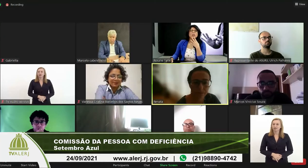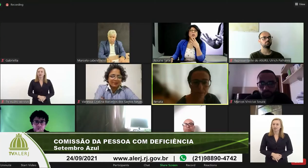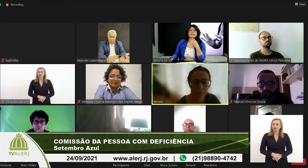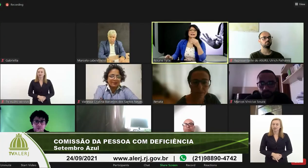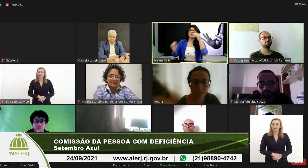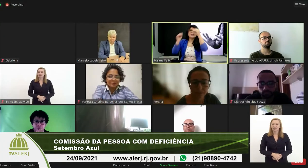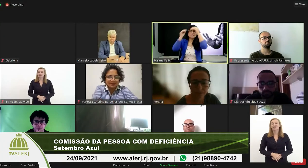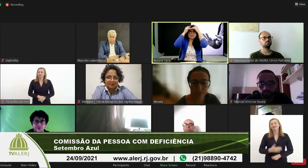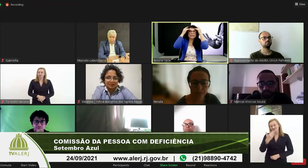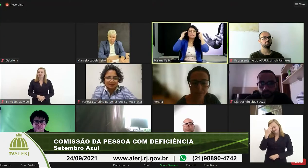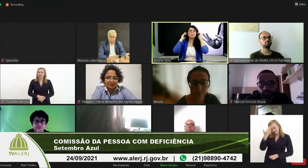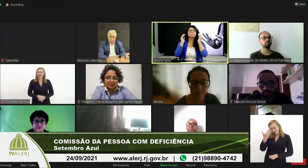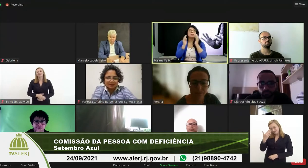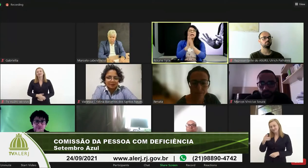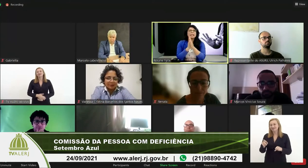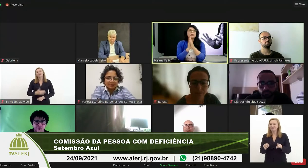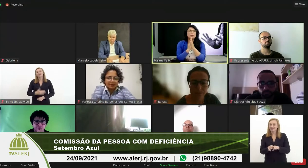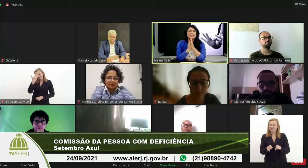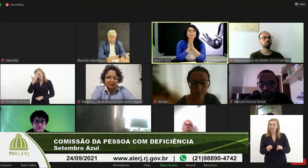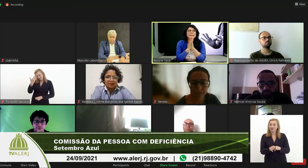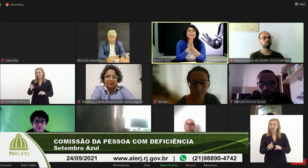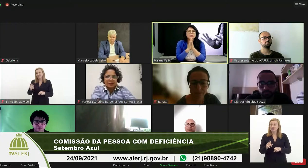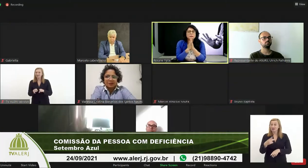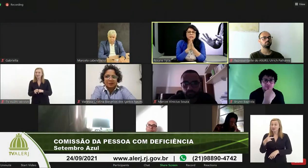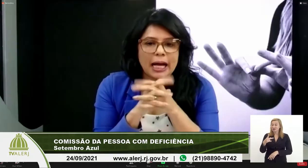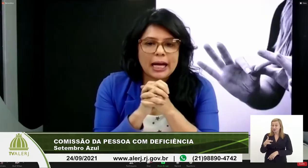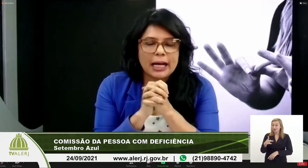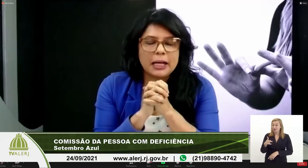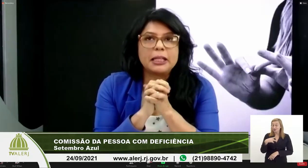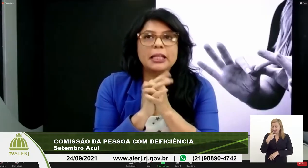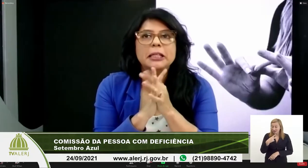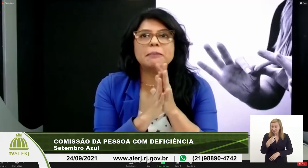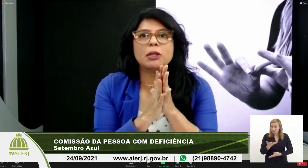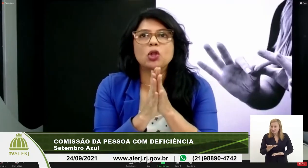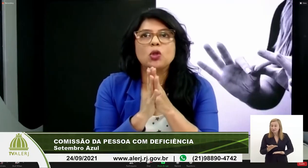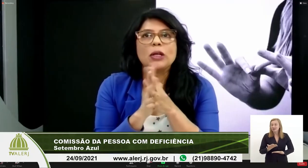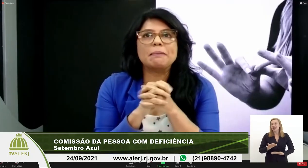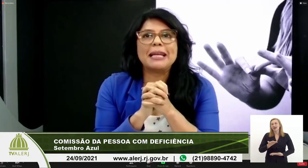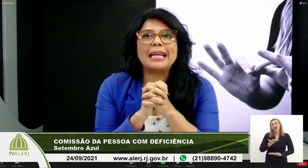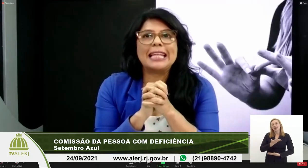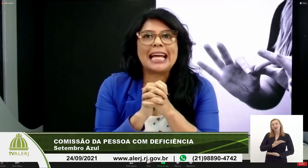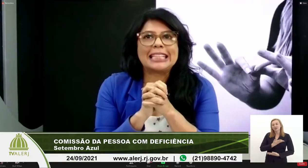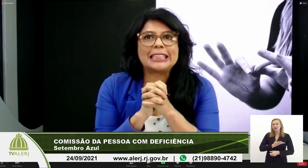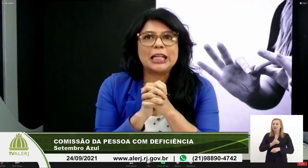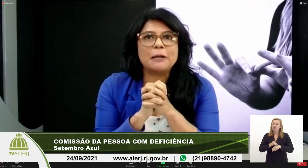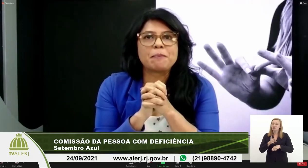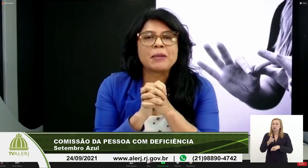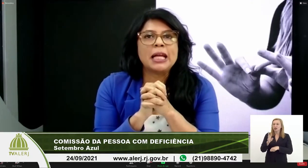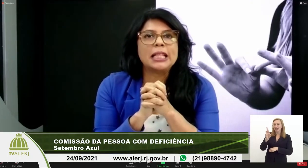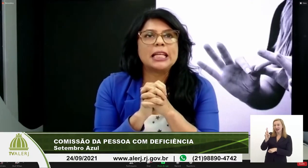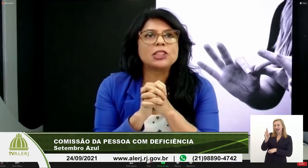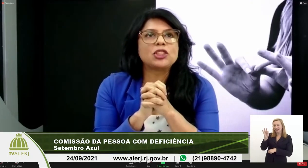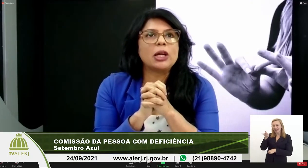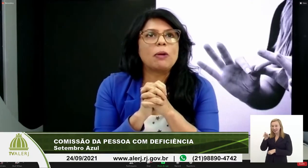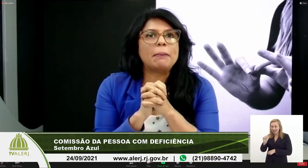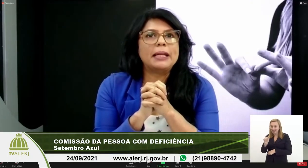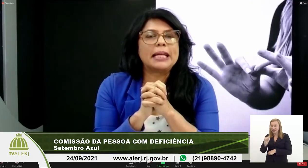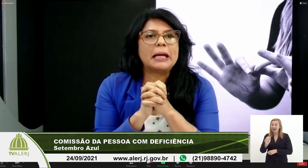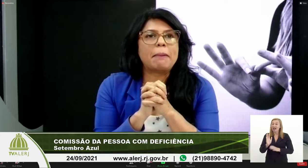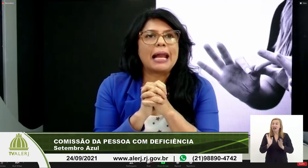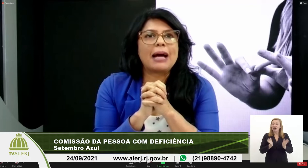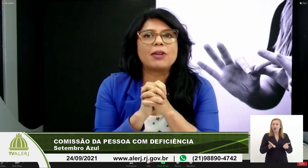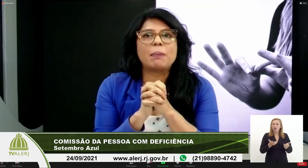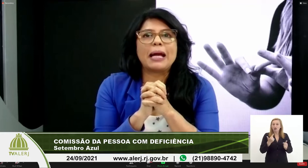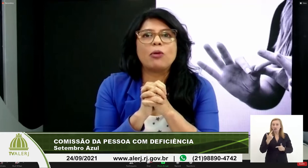nós que agradecemos então a sua participação a querida doutora Renata deixa eu